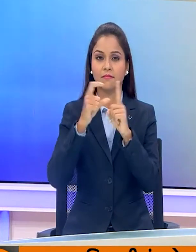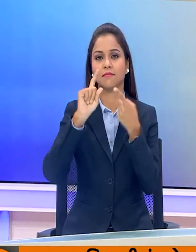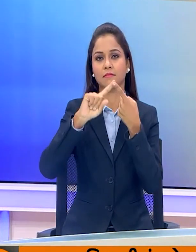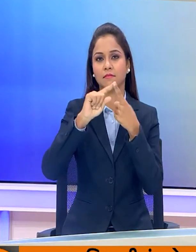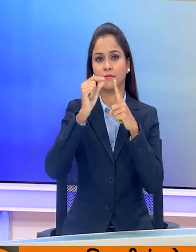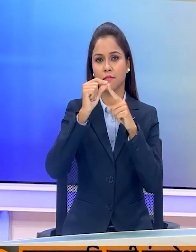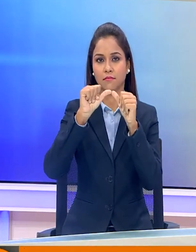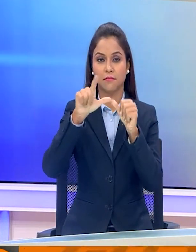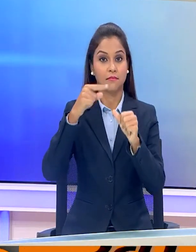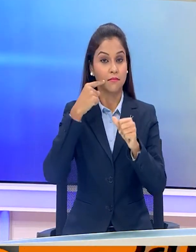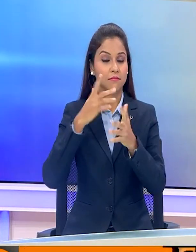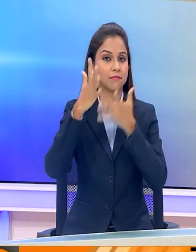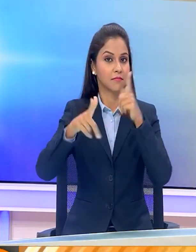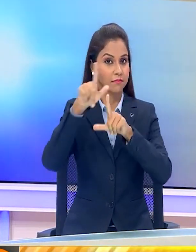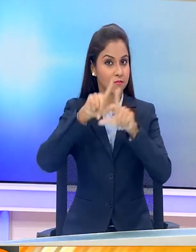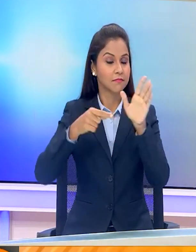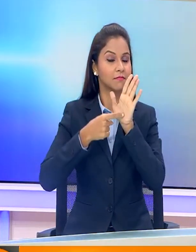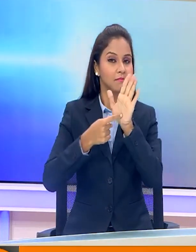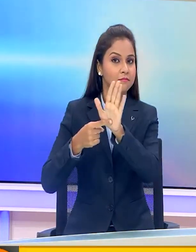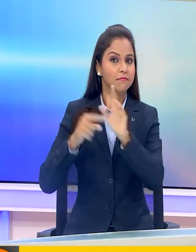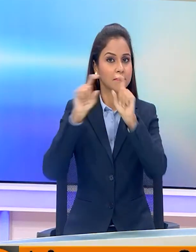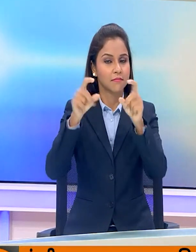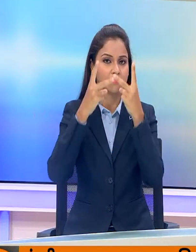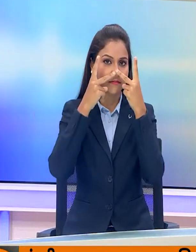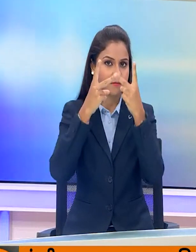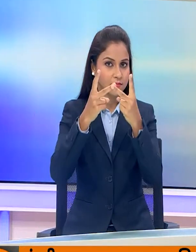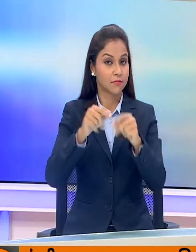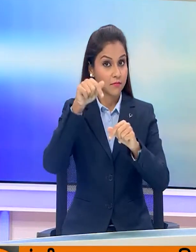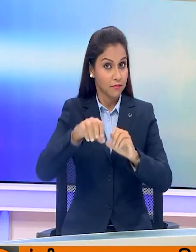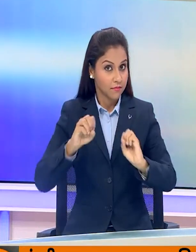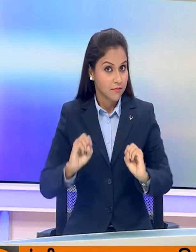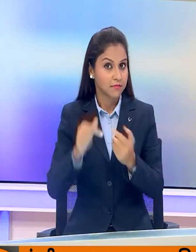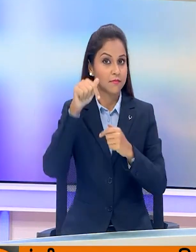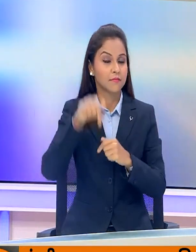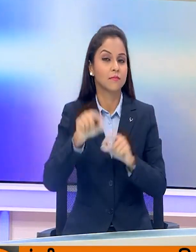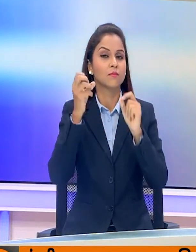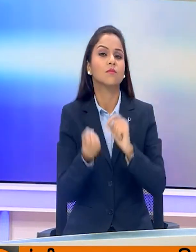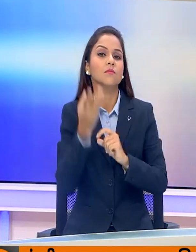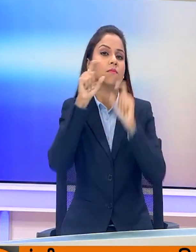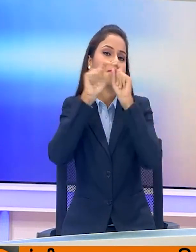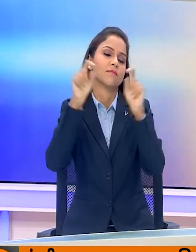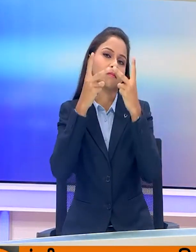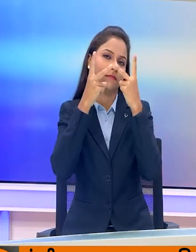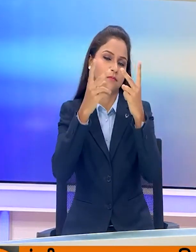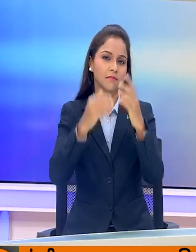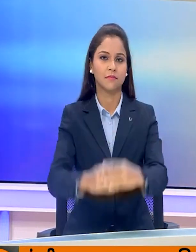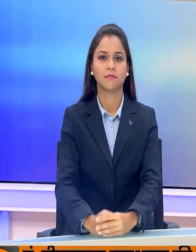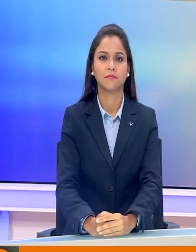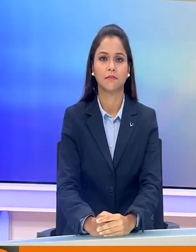मेरी सहयोगी दीपाली जो साइन लेंग्विज में आप तक खबरों को पहुचाएंगी शुरुवात करेंगे सुबह की सुर्खियों के साथ